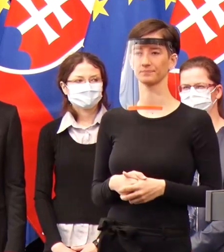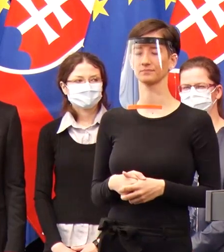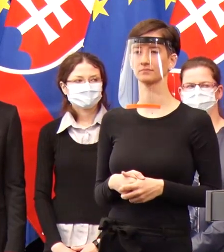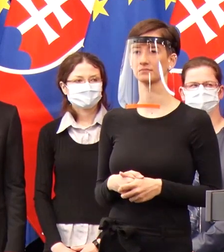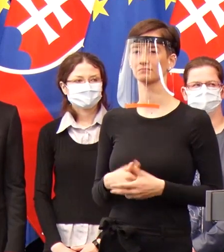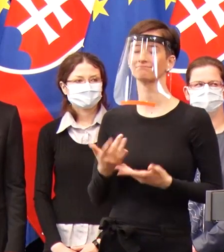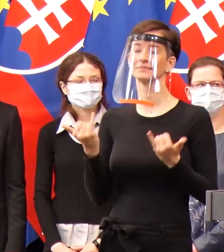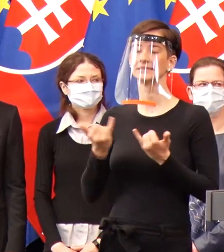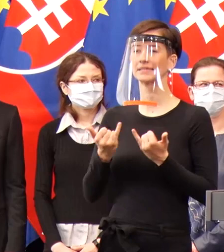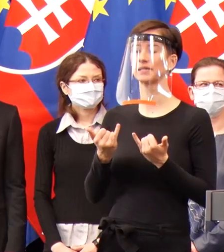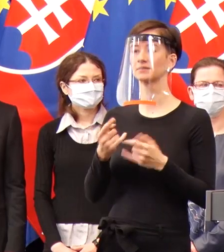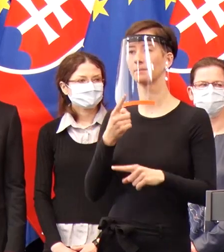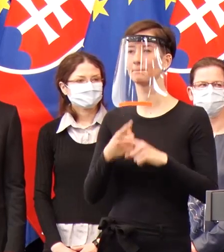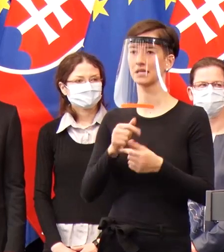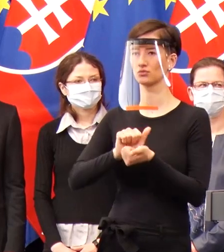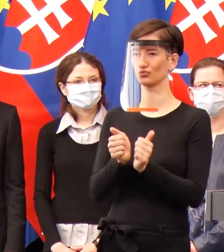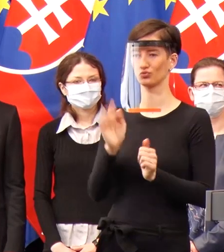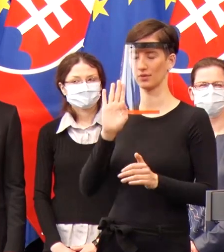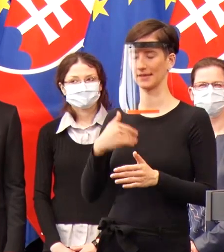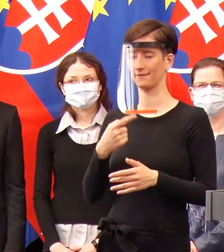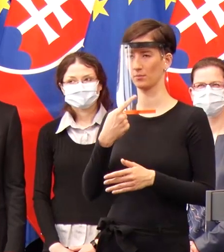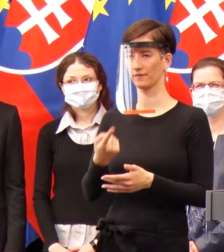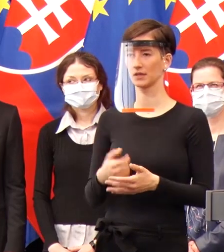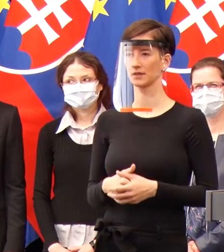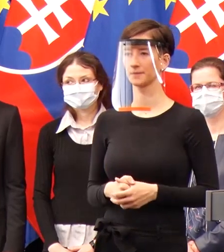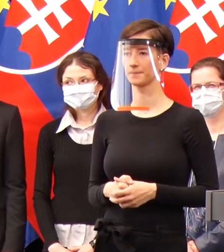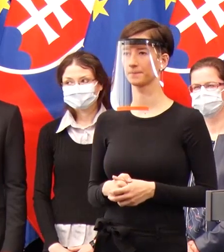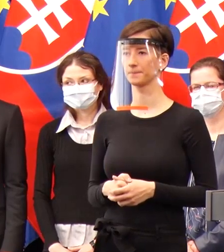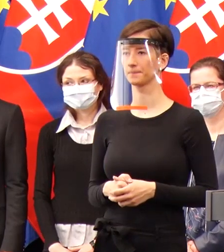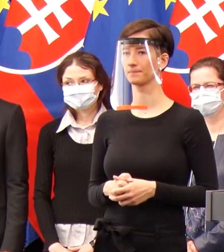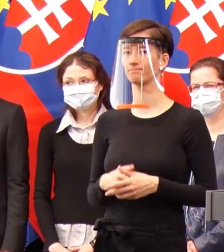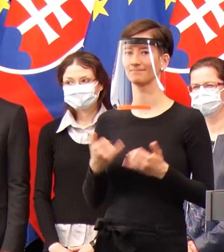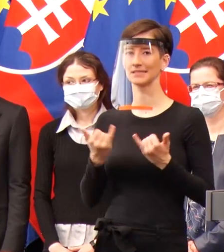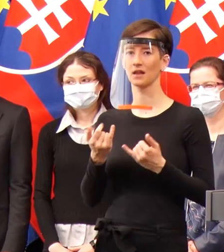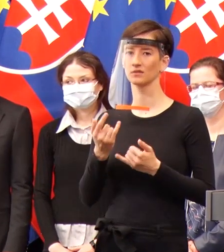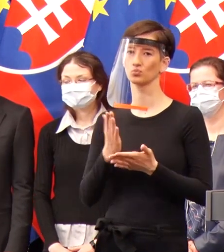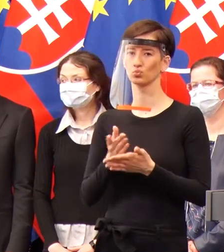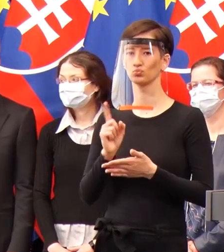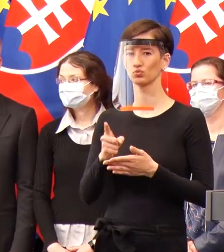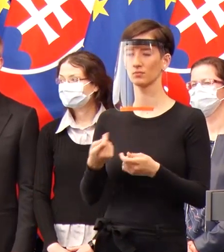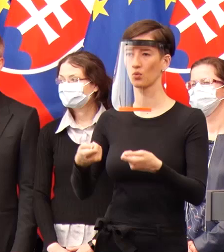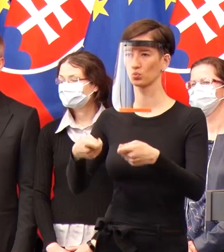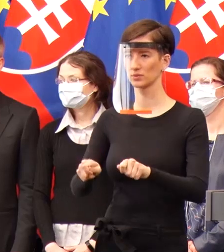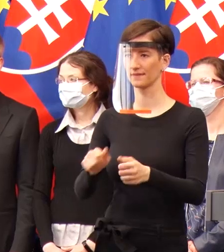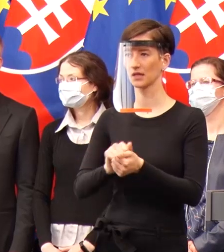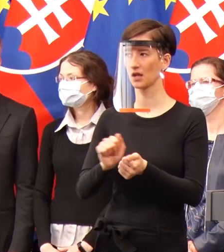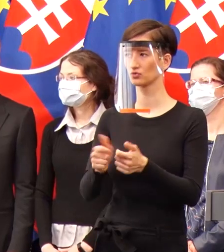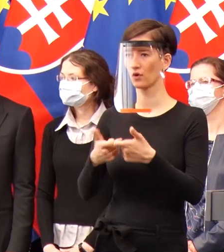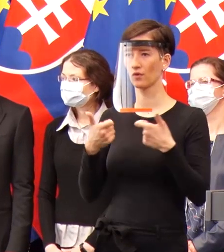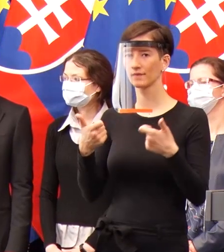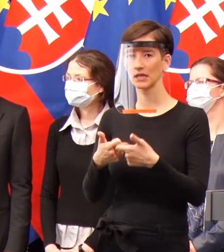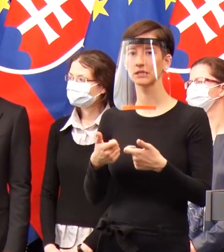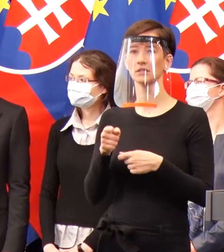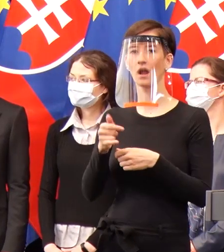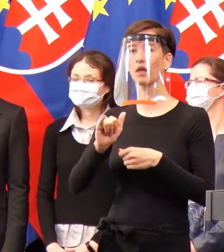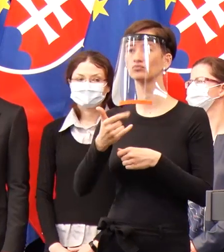Niekoľkonásobne. Zatiaľ sa dohodneme na tom, že niekoľkonásobne. Ďakujem pekne. Dobre. Kolegovia, budeme musieť pomaličky končiť, ale samozrejme, čo sa hlasili,